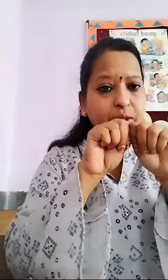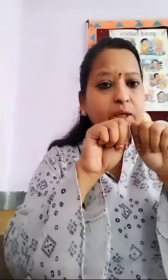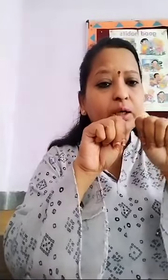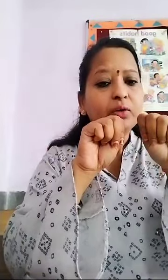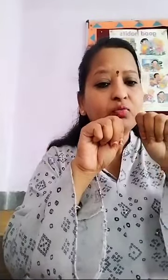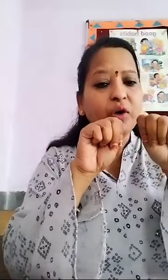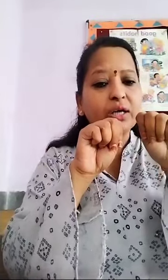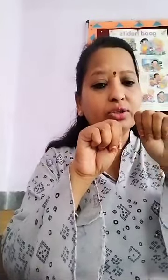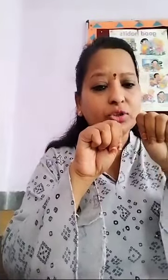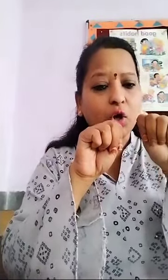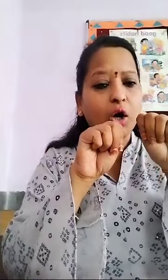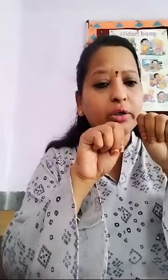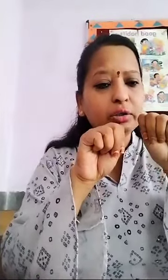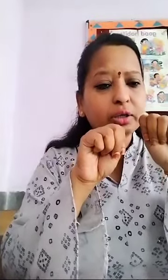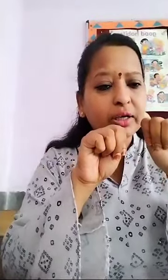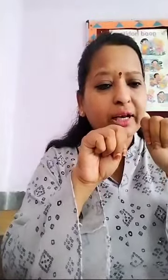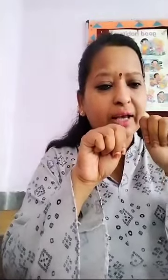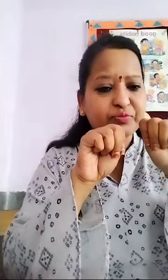1s on left hand